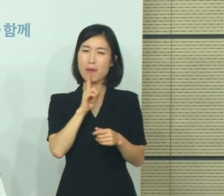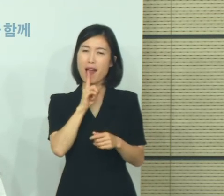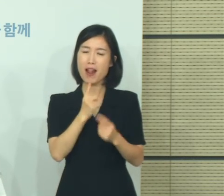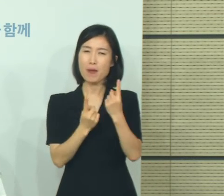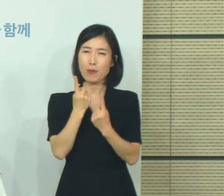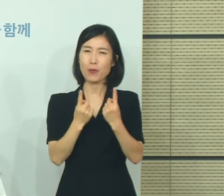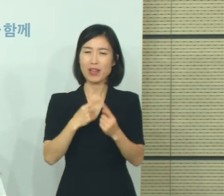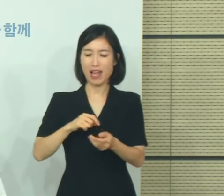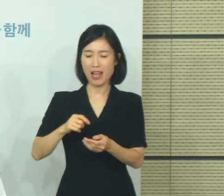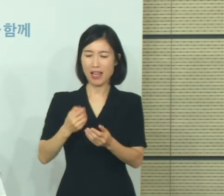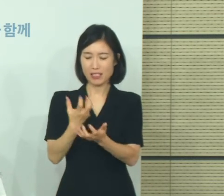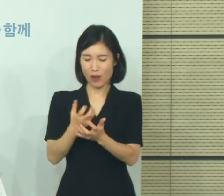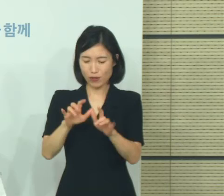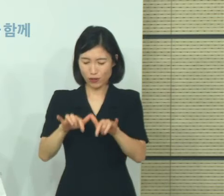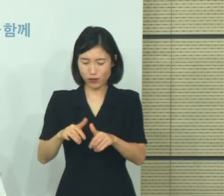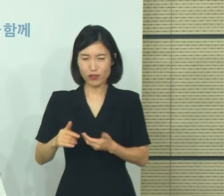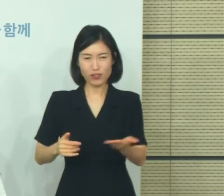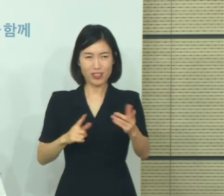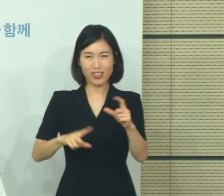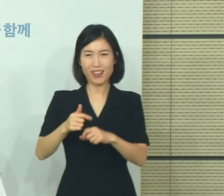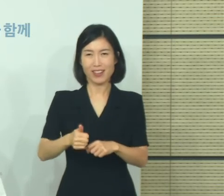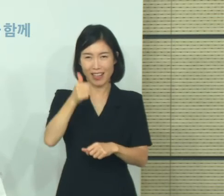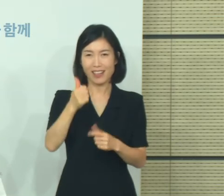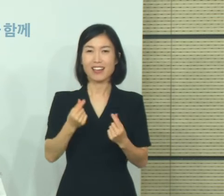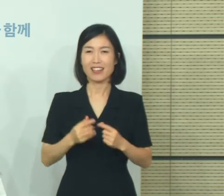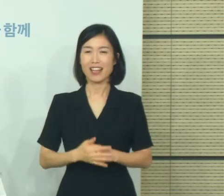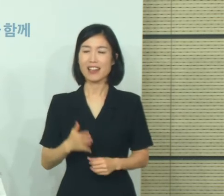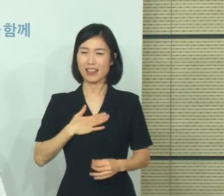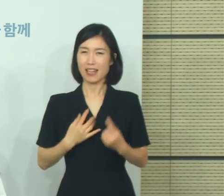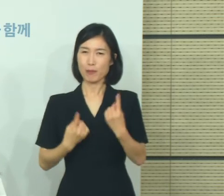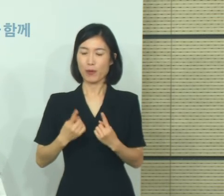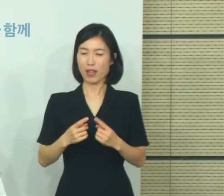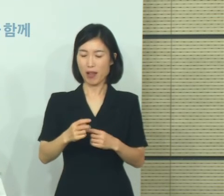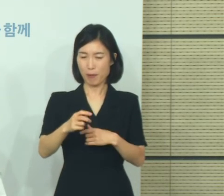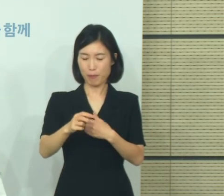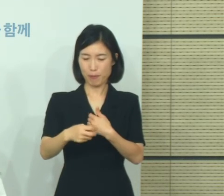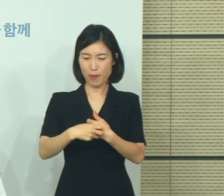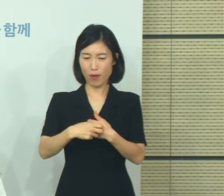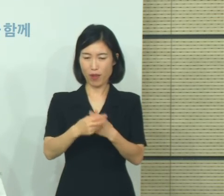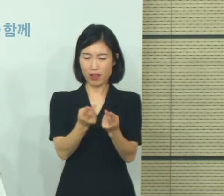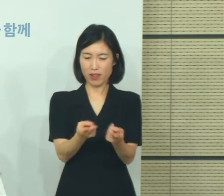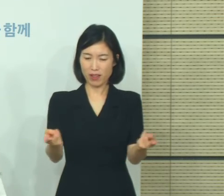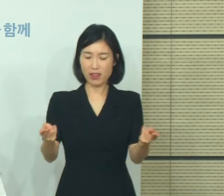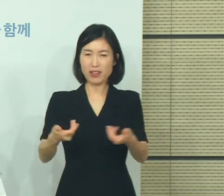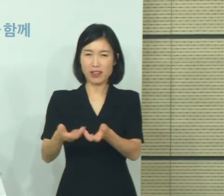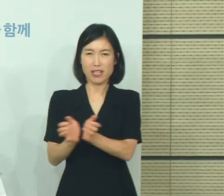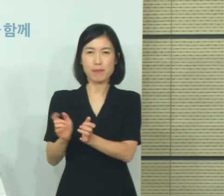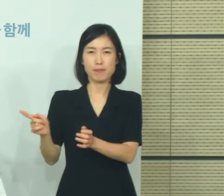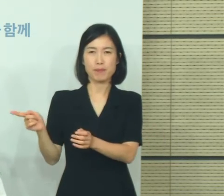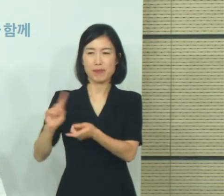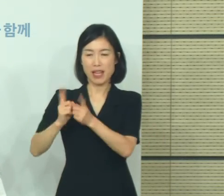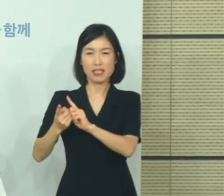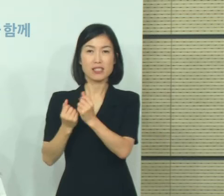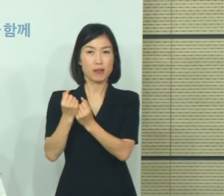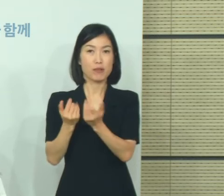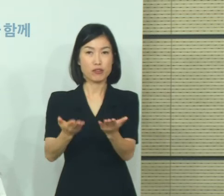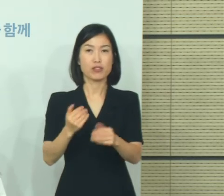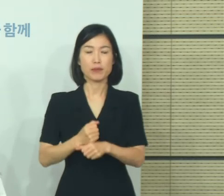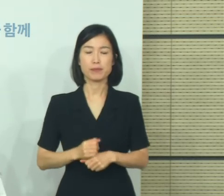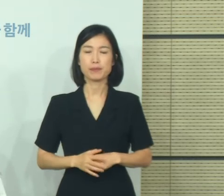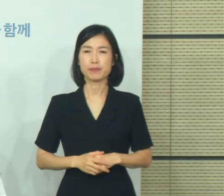드리고 병상팀에서 따로 보충 설명을 드리도록 하겠습니다. 지금은 추경으로 지난